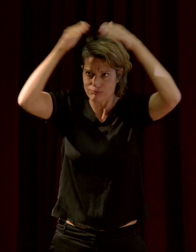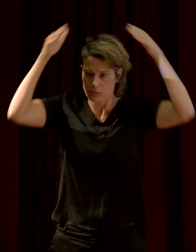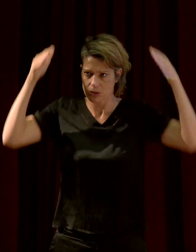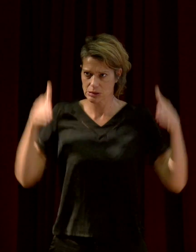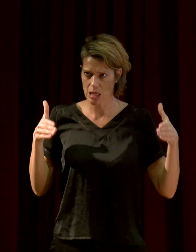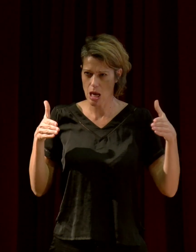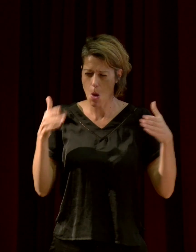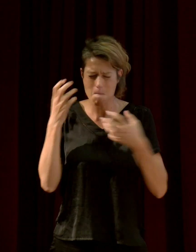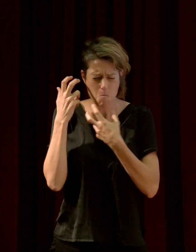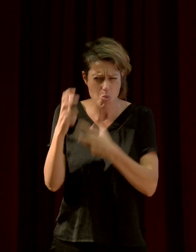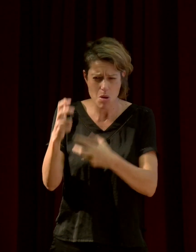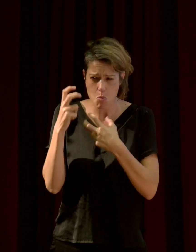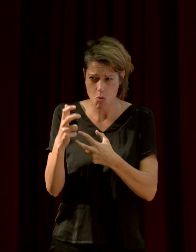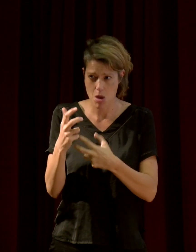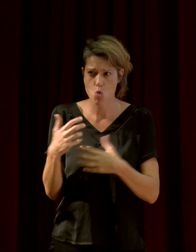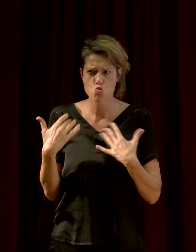Oui.